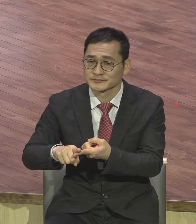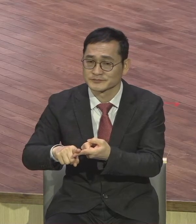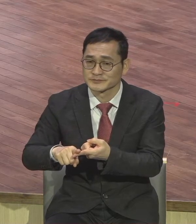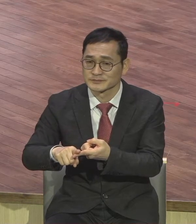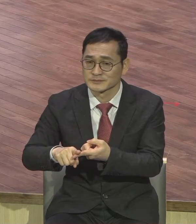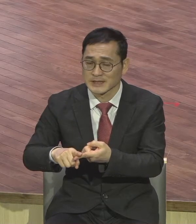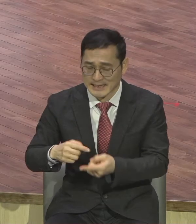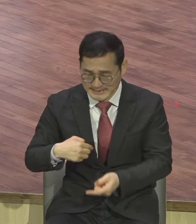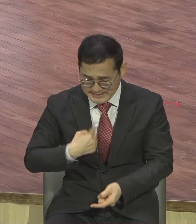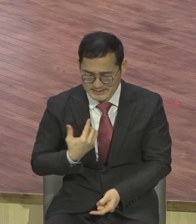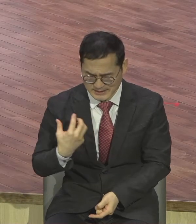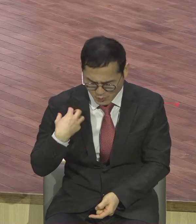제자다